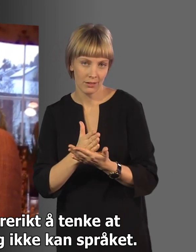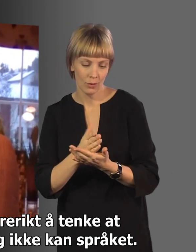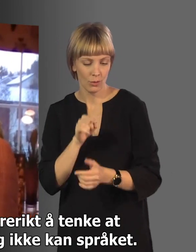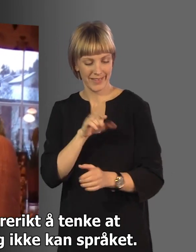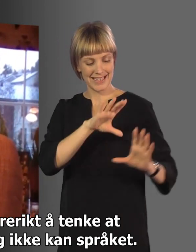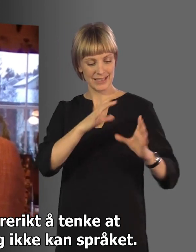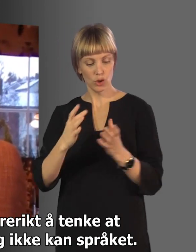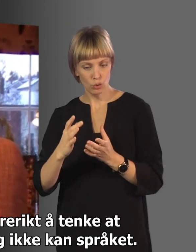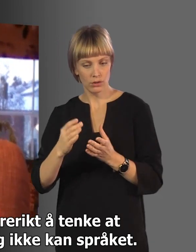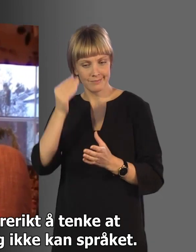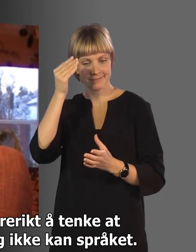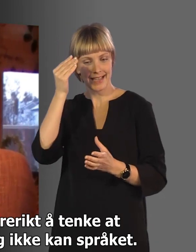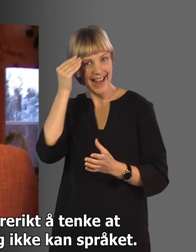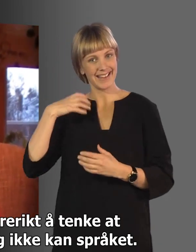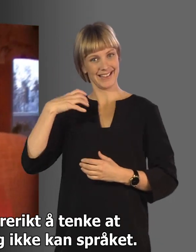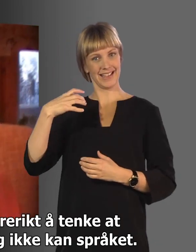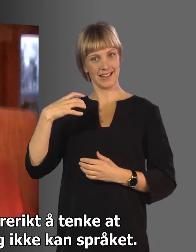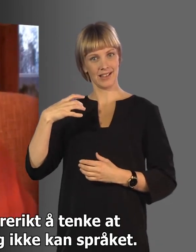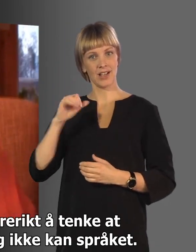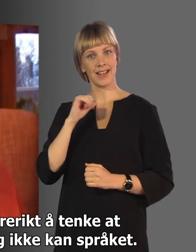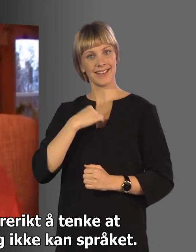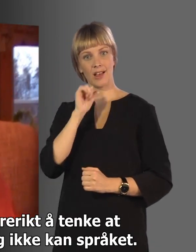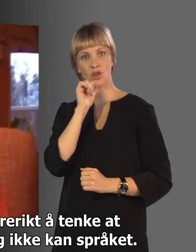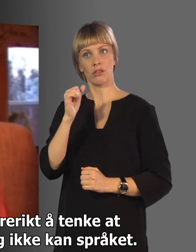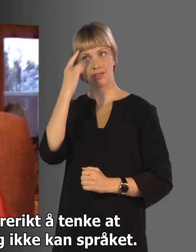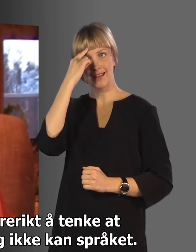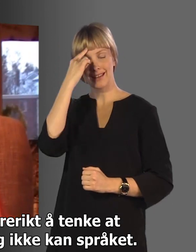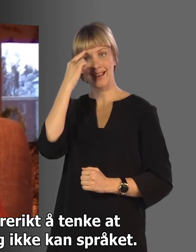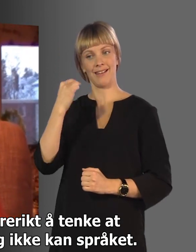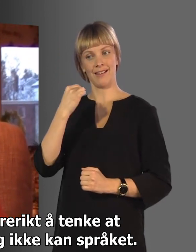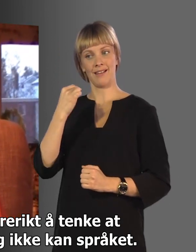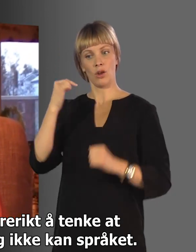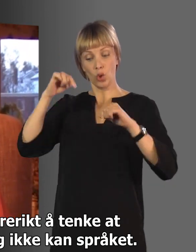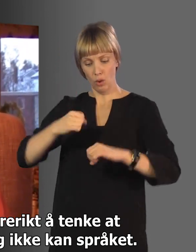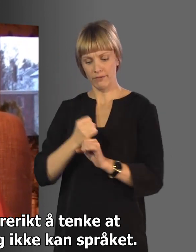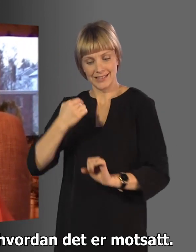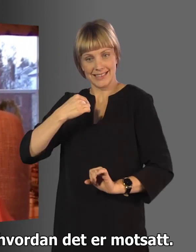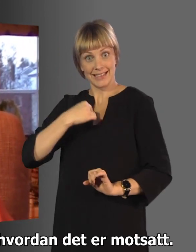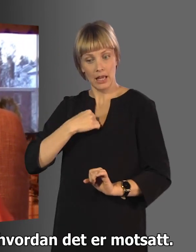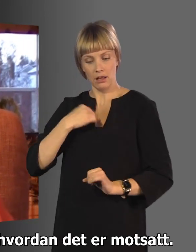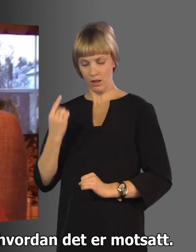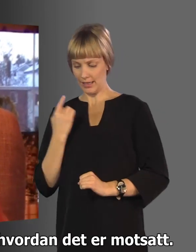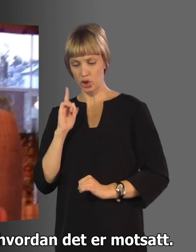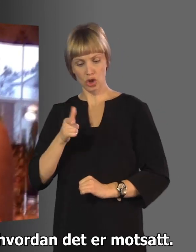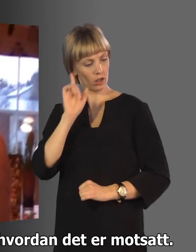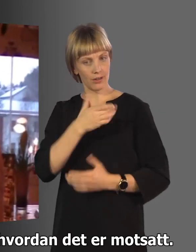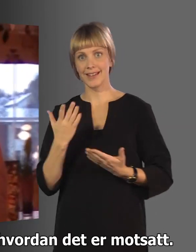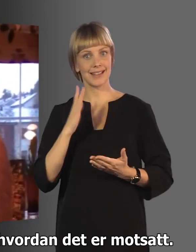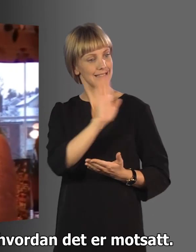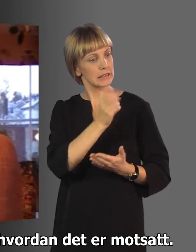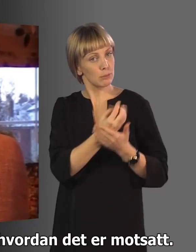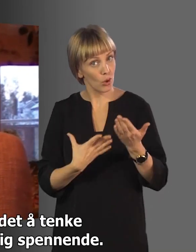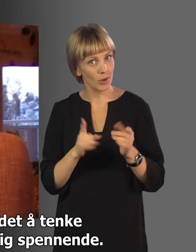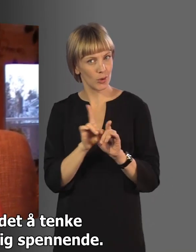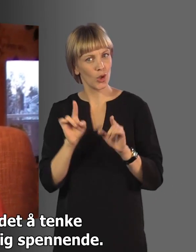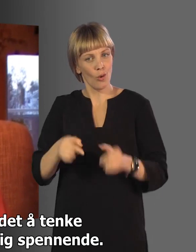det var veldig nære ditt å tenke at her er jeg utenfor fordi jeg ikke kan språket, og da kan du tenke seg hvordan det er